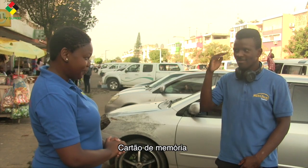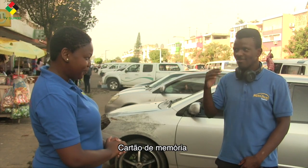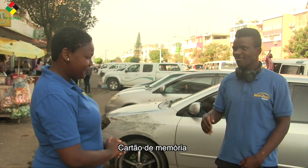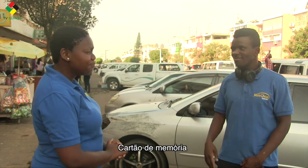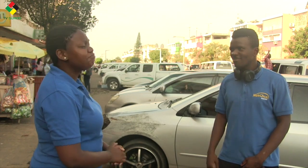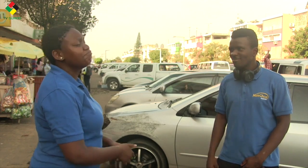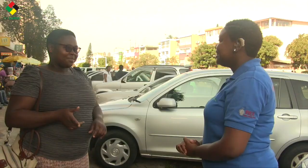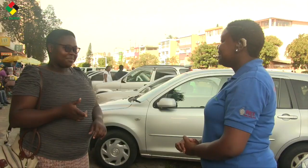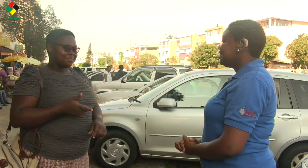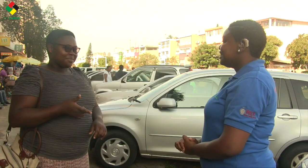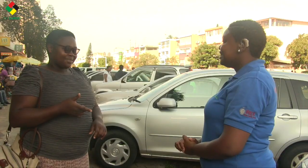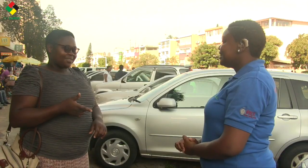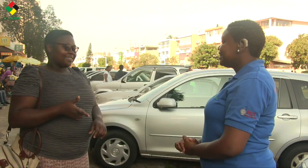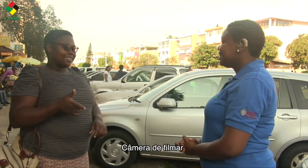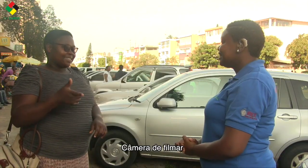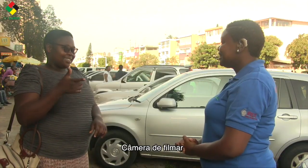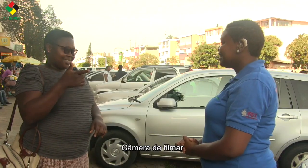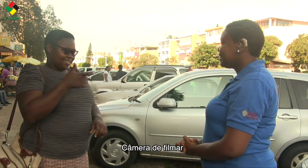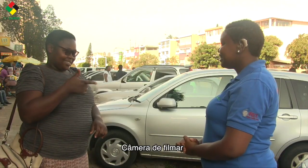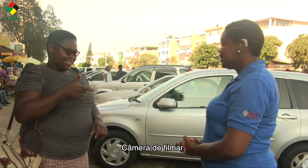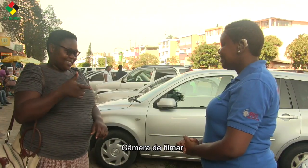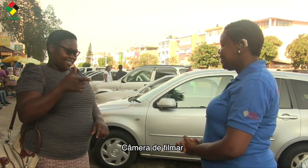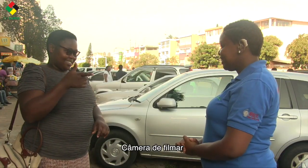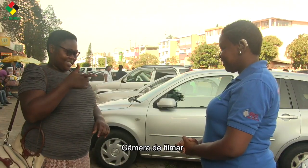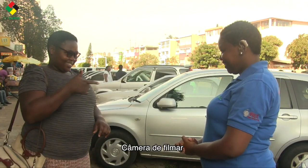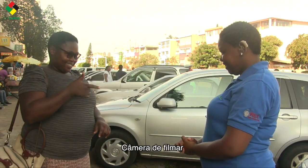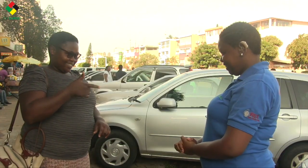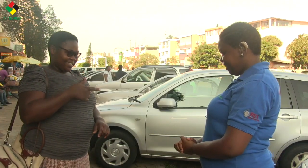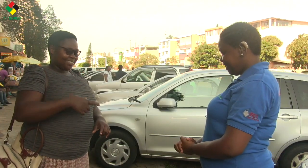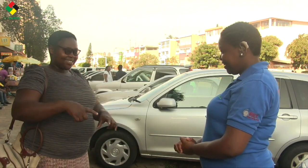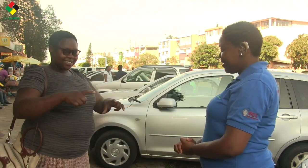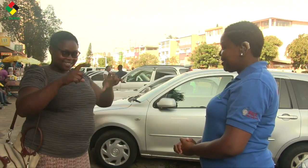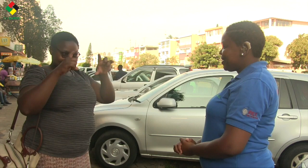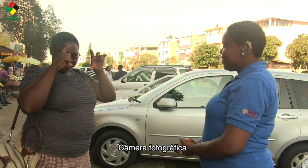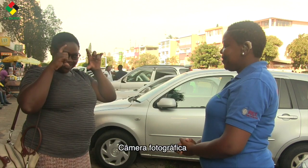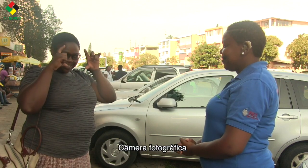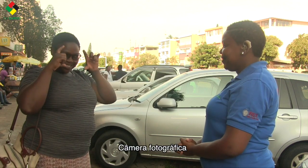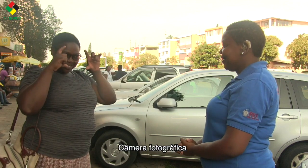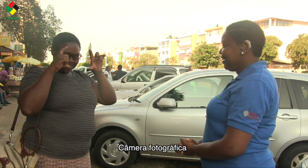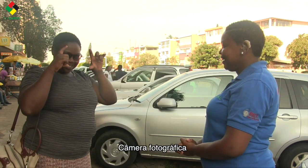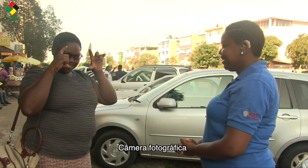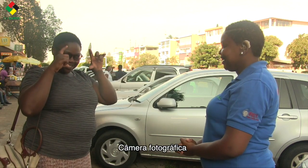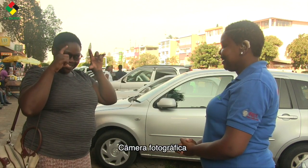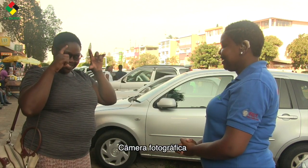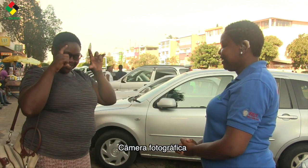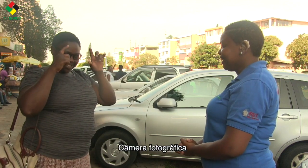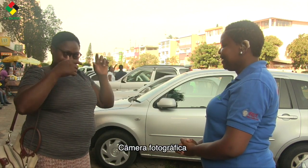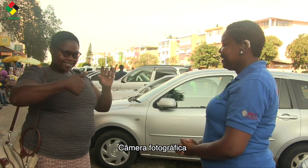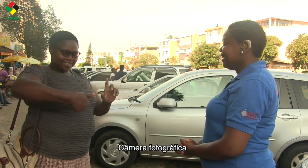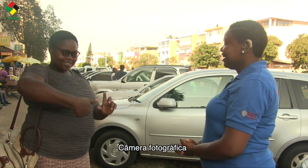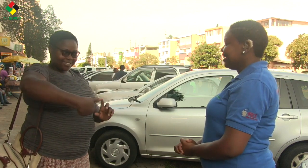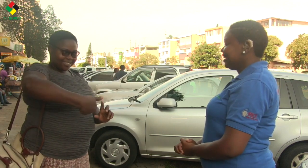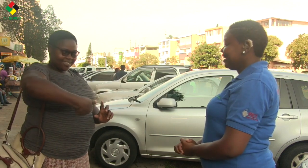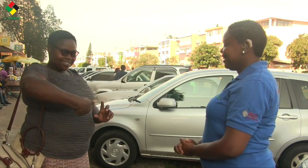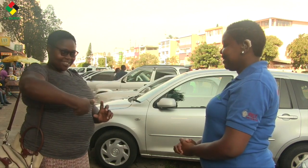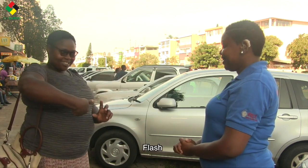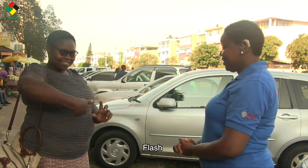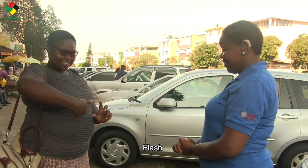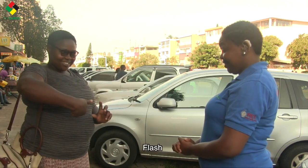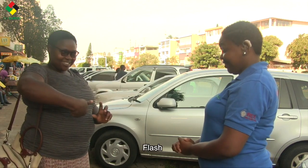Memória. Câmera de Filmar. Câmera Fotográfica. Flash.